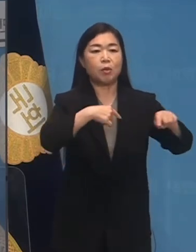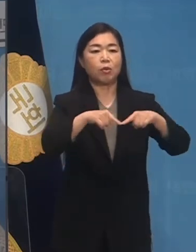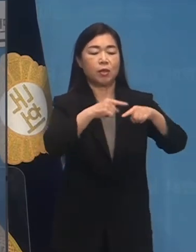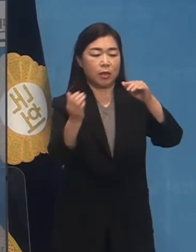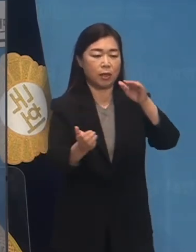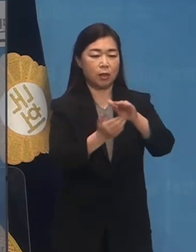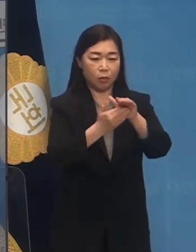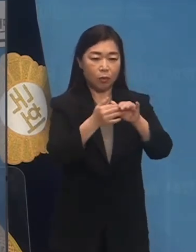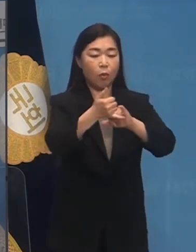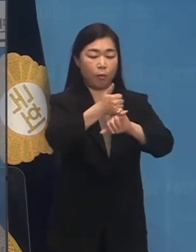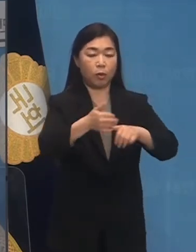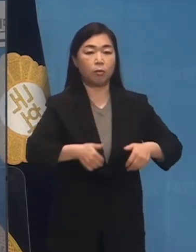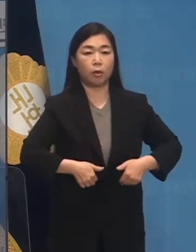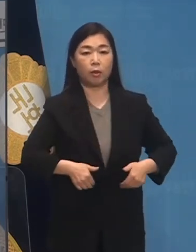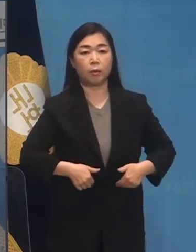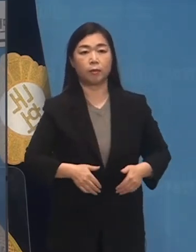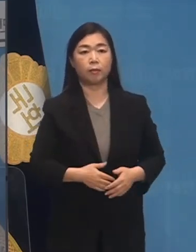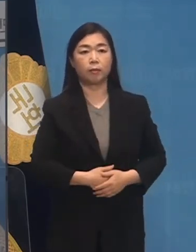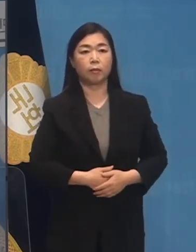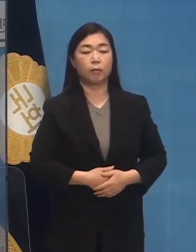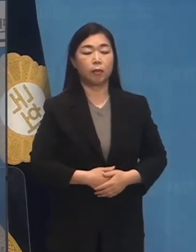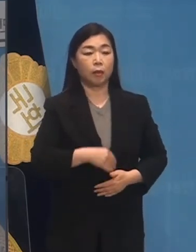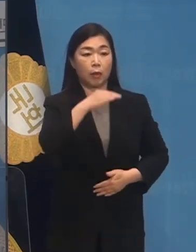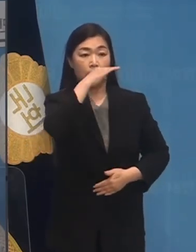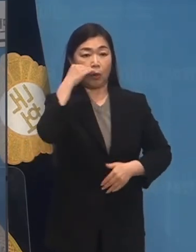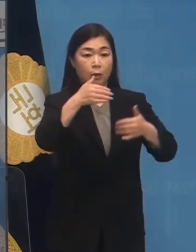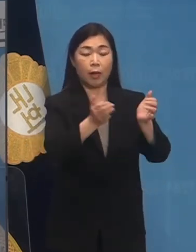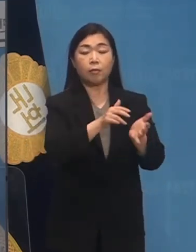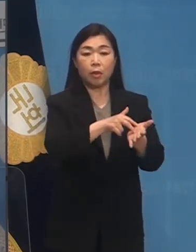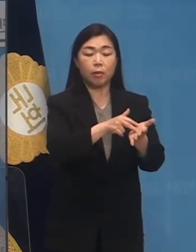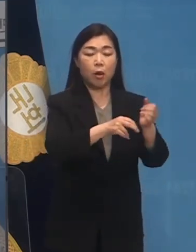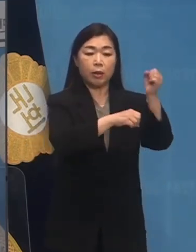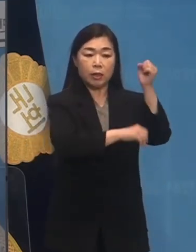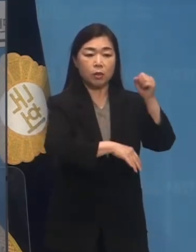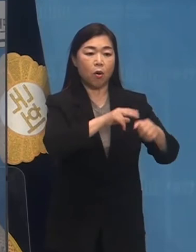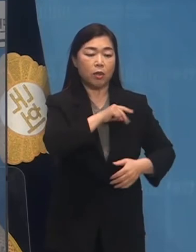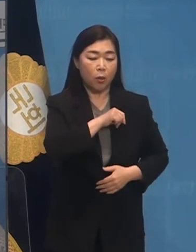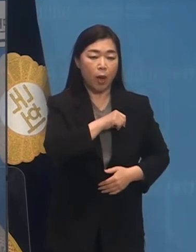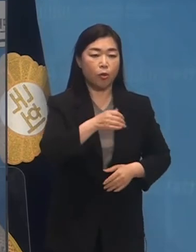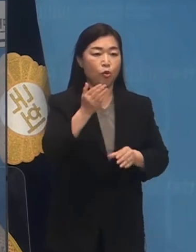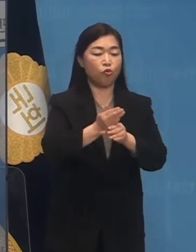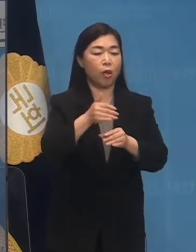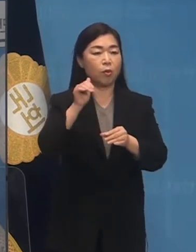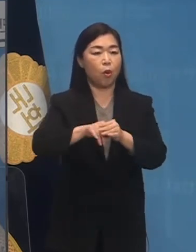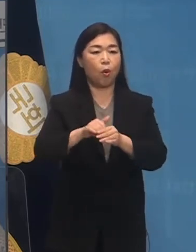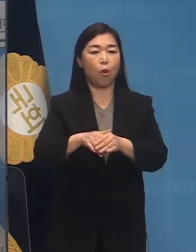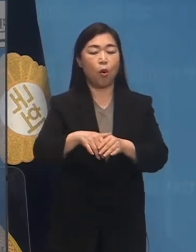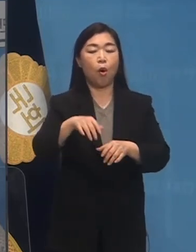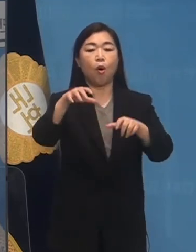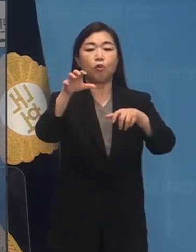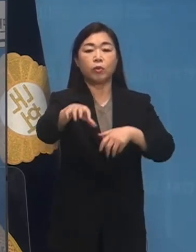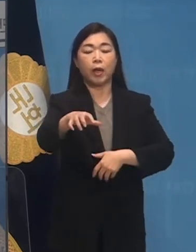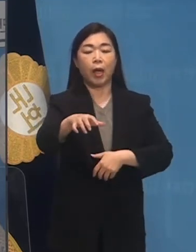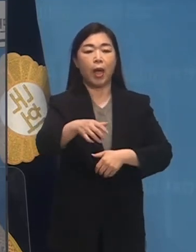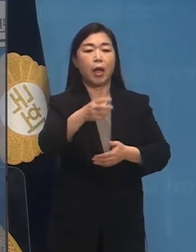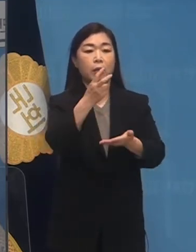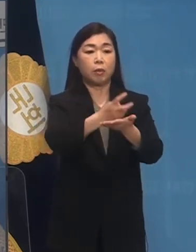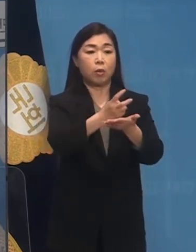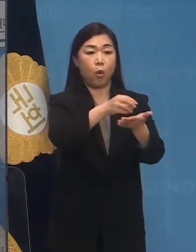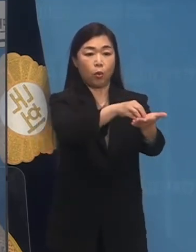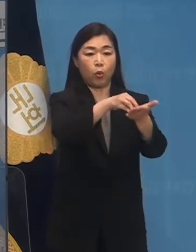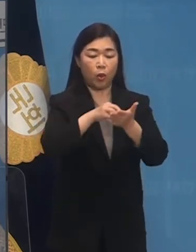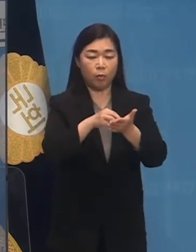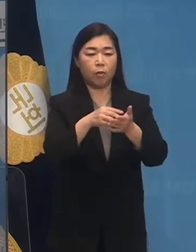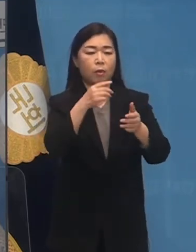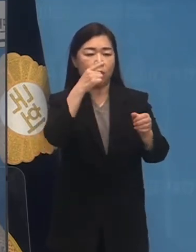이루어져야 할 것입니다. 정의당은 기초의 중대 선거구제 도입 등 다당제 연합정치